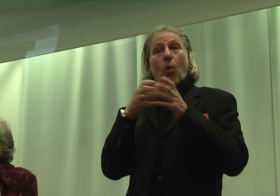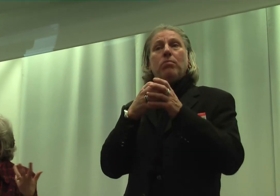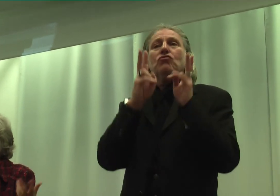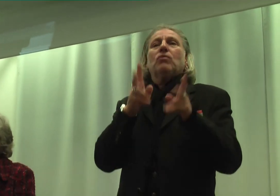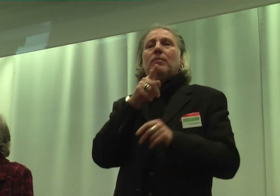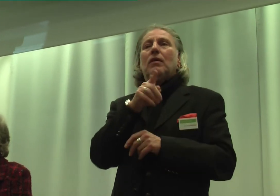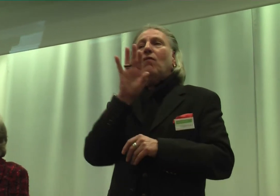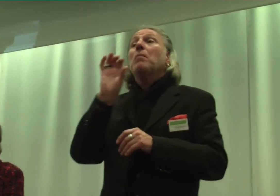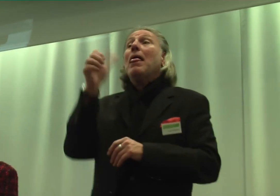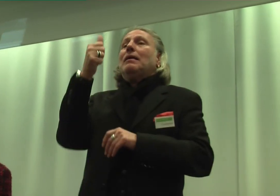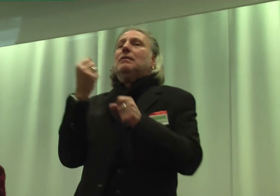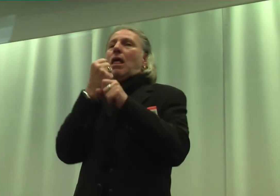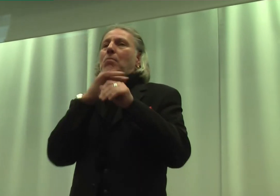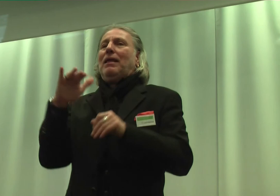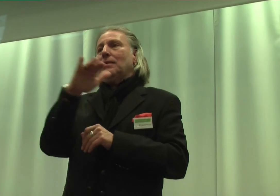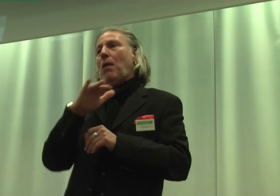sind auf dem ersten Arbeitsmarkt, haben Jobs.